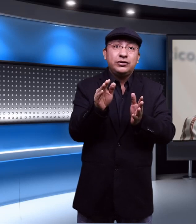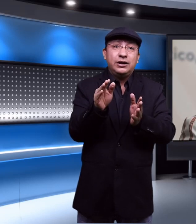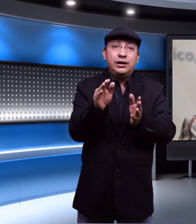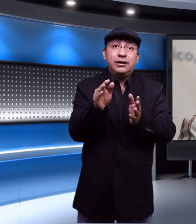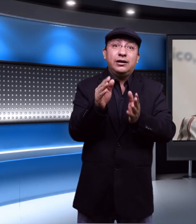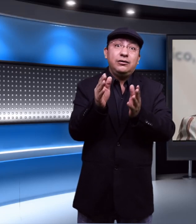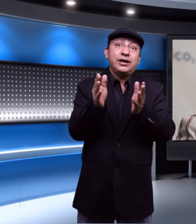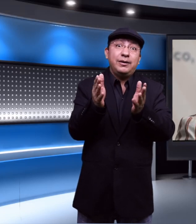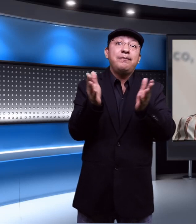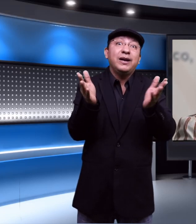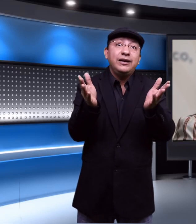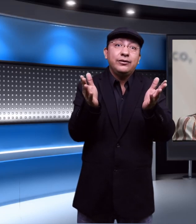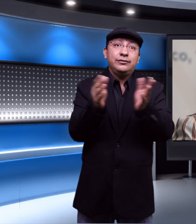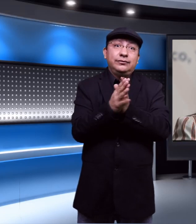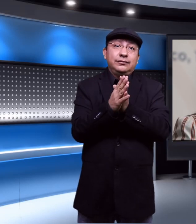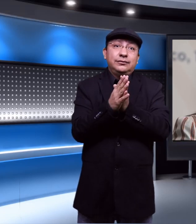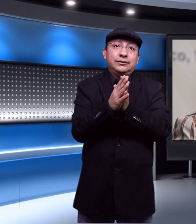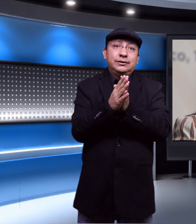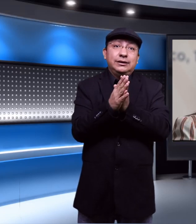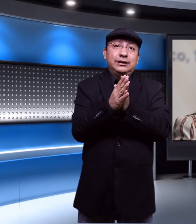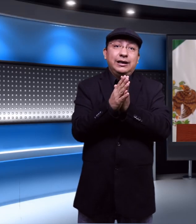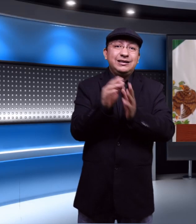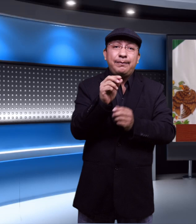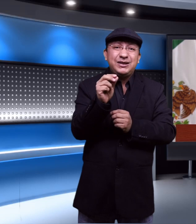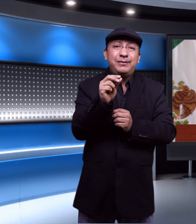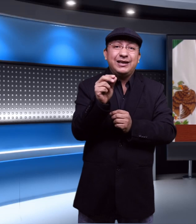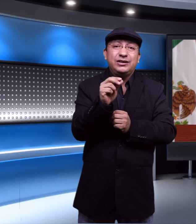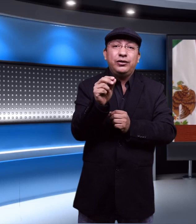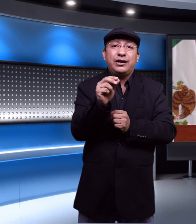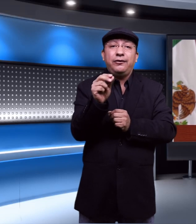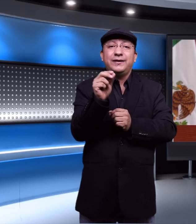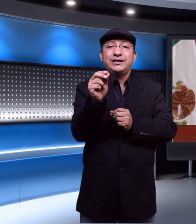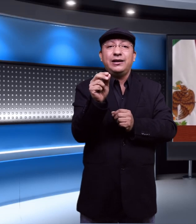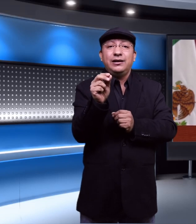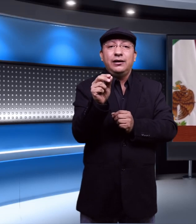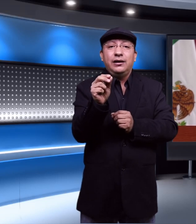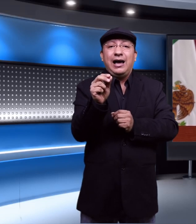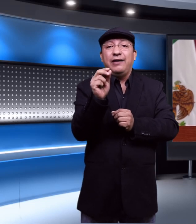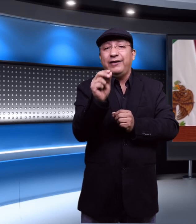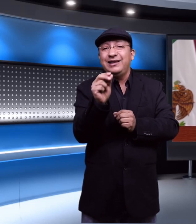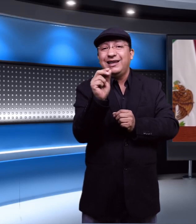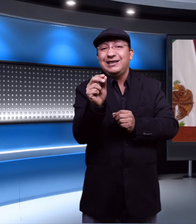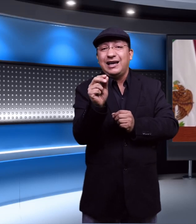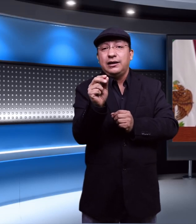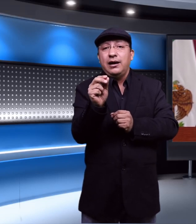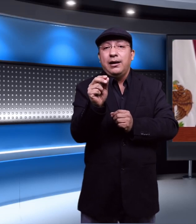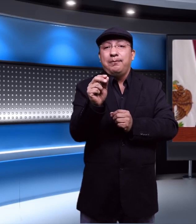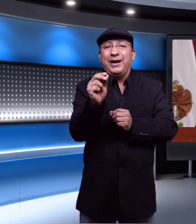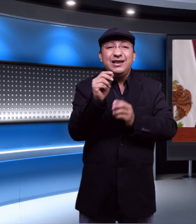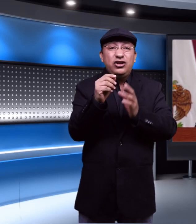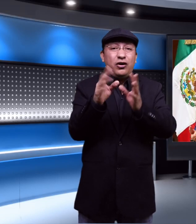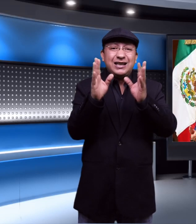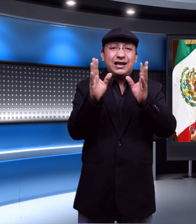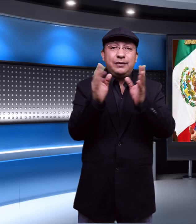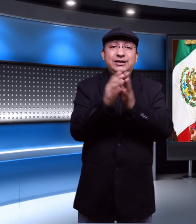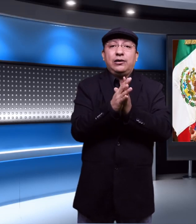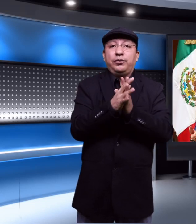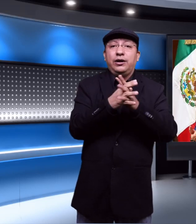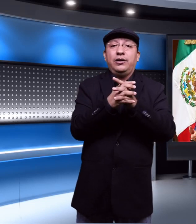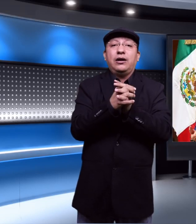de lo que habían planeado esta pésima gestión de Ríos Farjad al frente del SAT prendió las alarmas del gobierno de